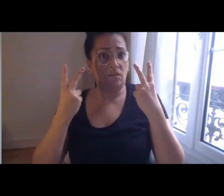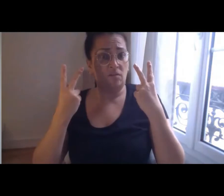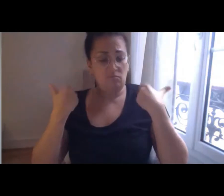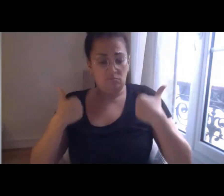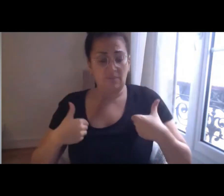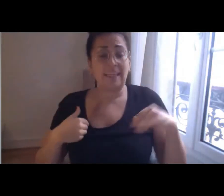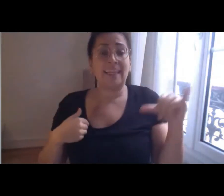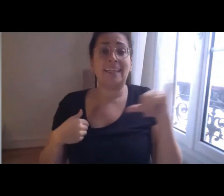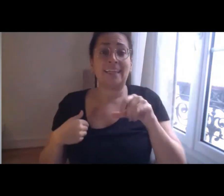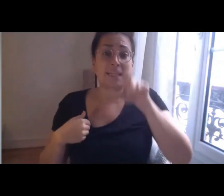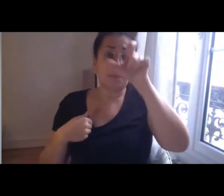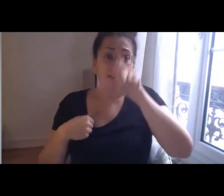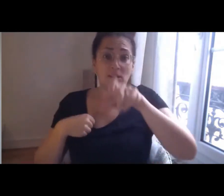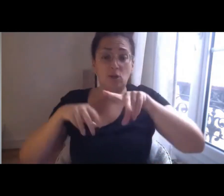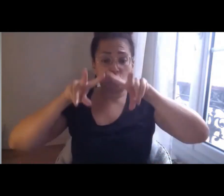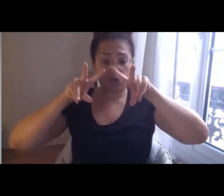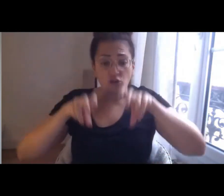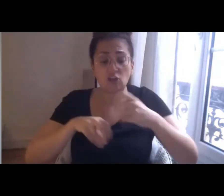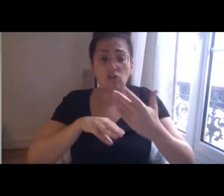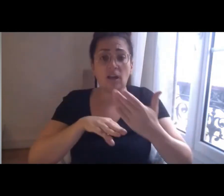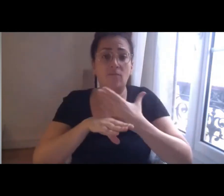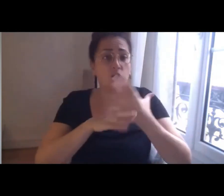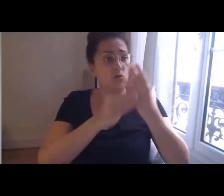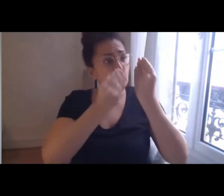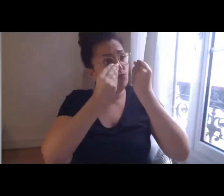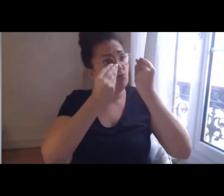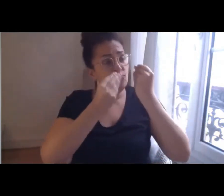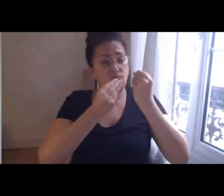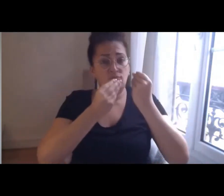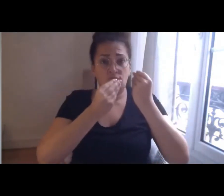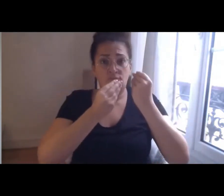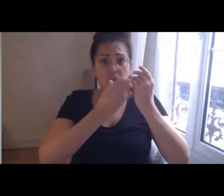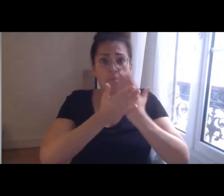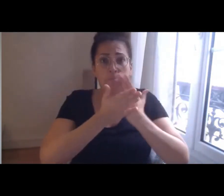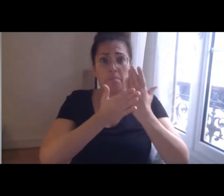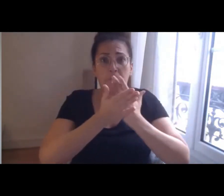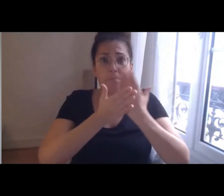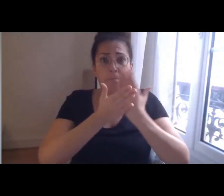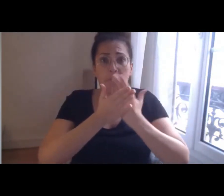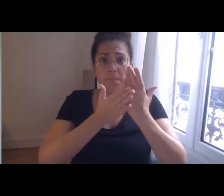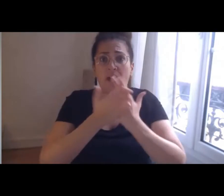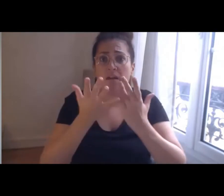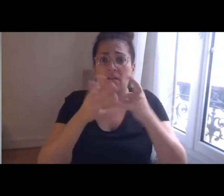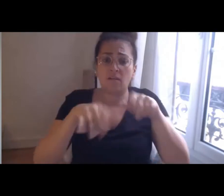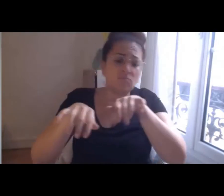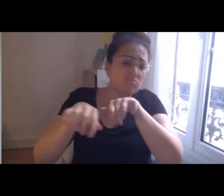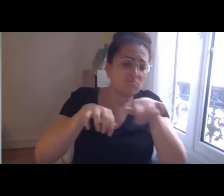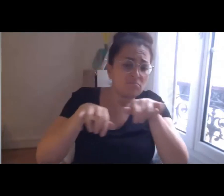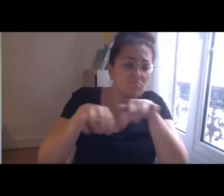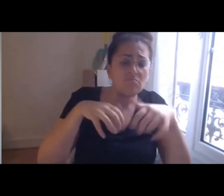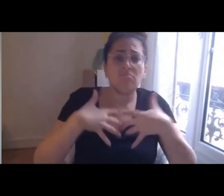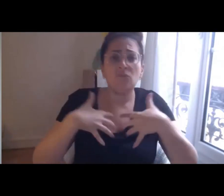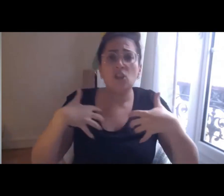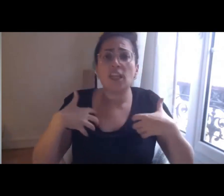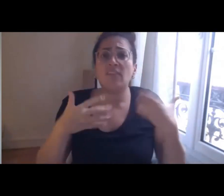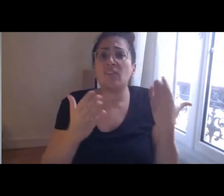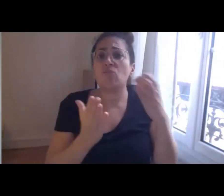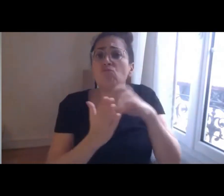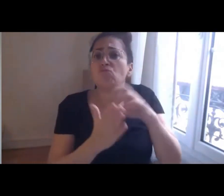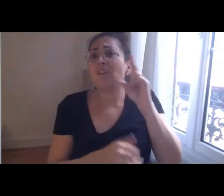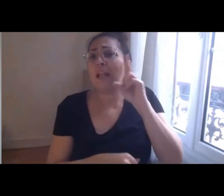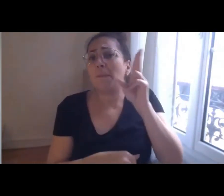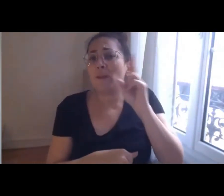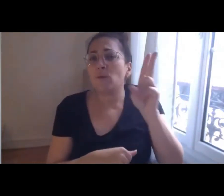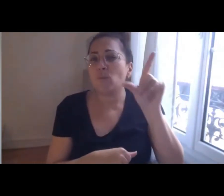ce travail-là, qui ont l'habitude de rédiger des articles scientifiques qui sont sur un format très